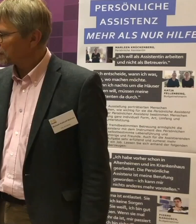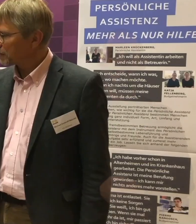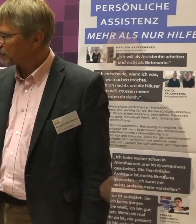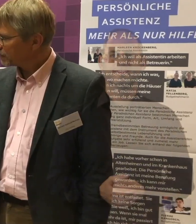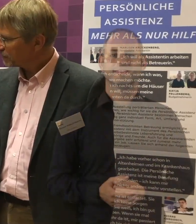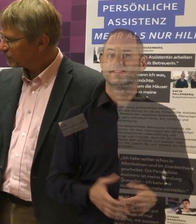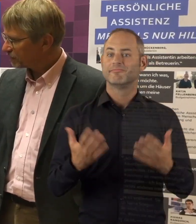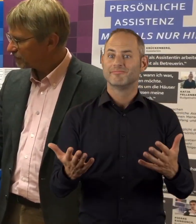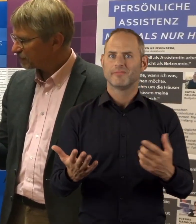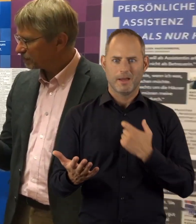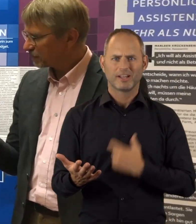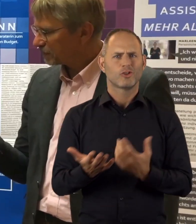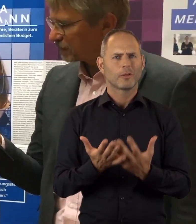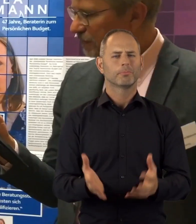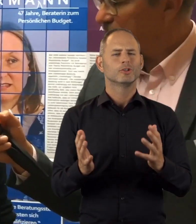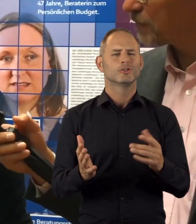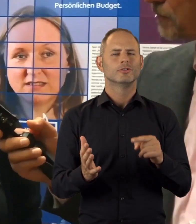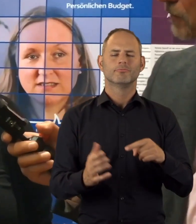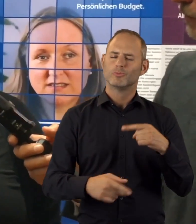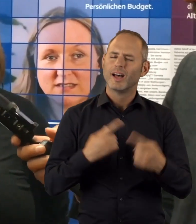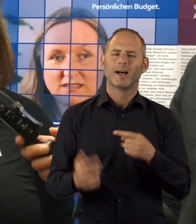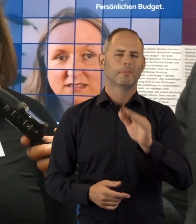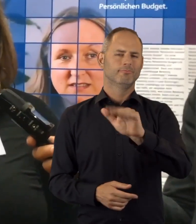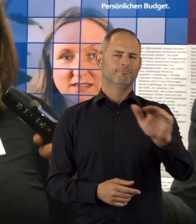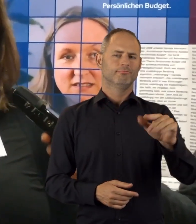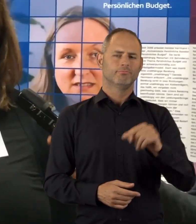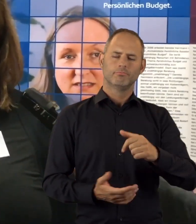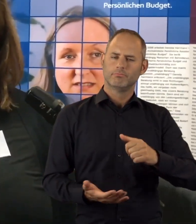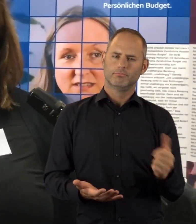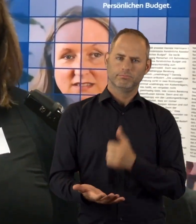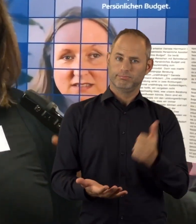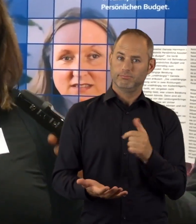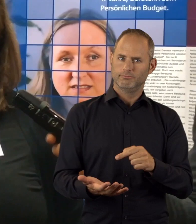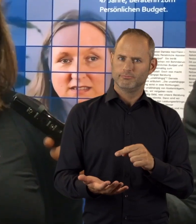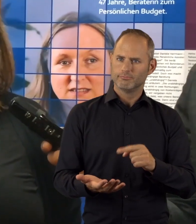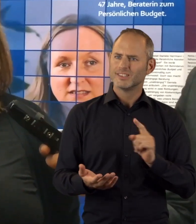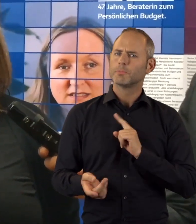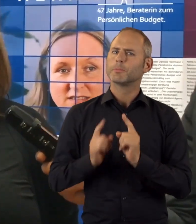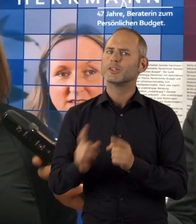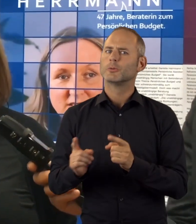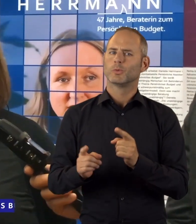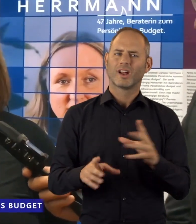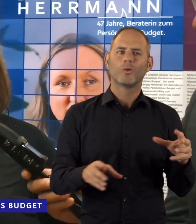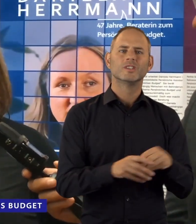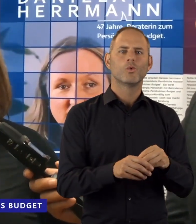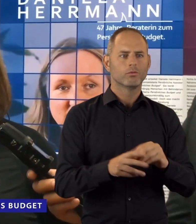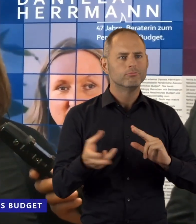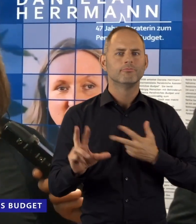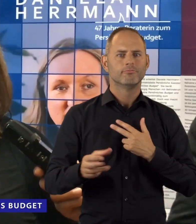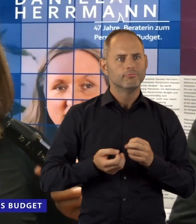Ja, zunächst ist das persönliche Budget, das muss man einfach immer mal betonen, ein großartiges Instrument, um wirklich Selbstbestimmung und